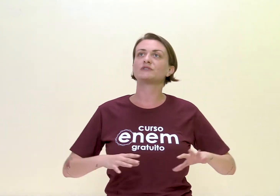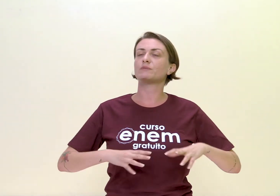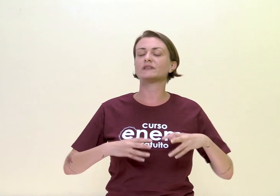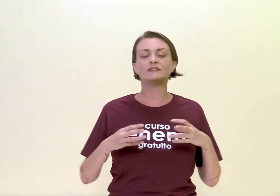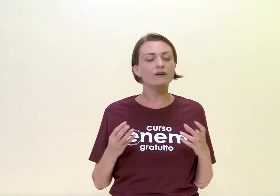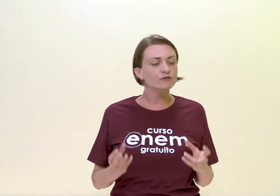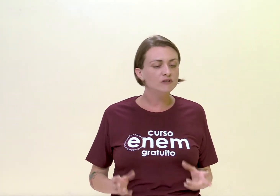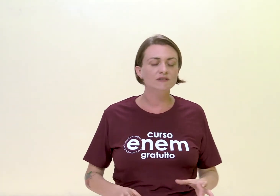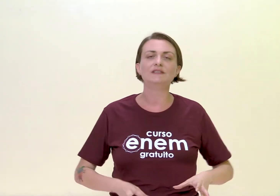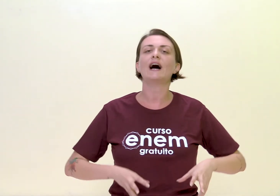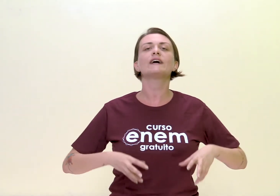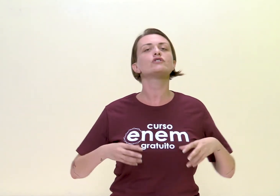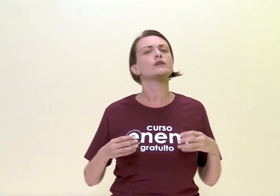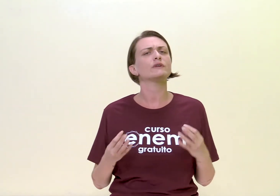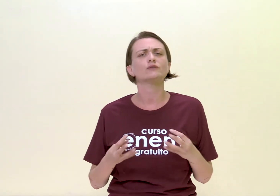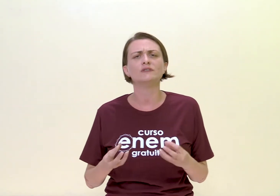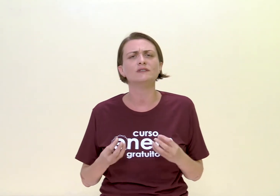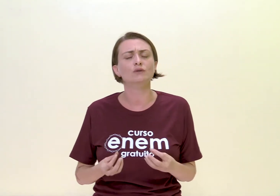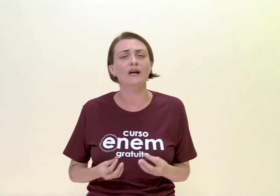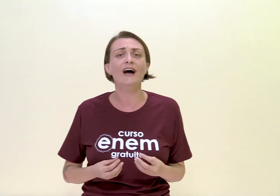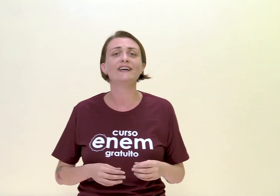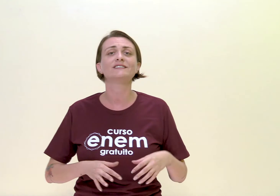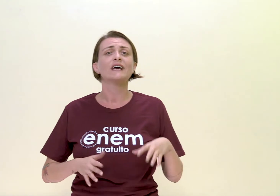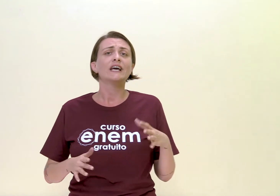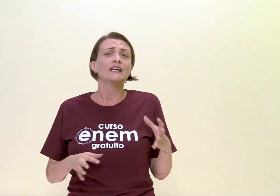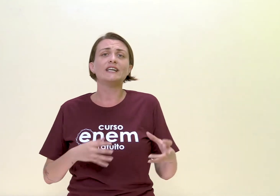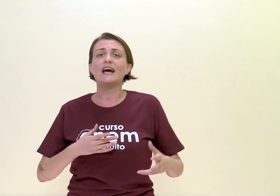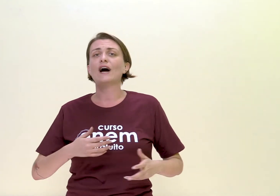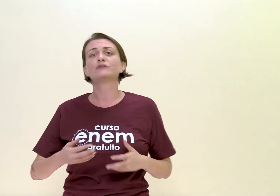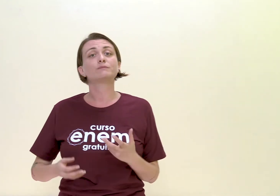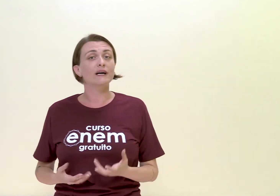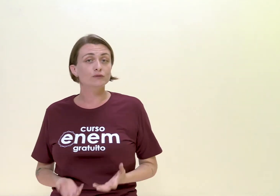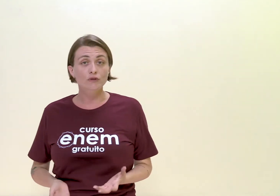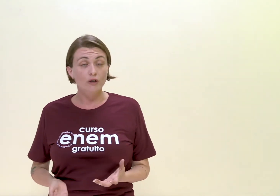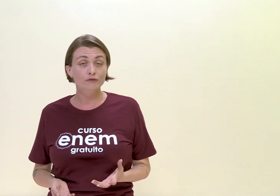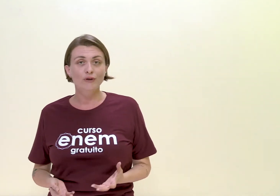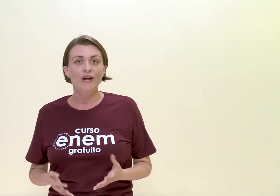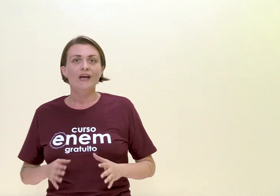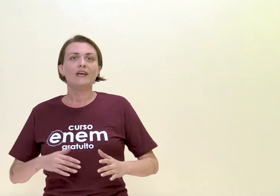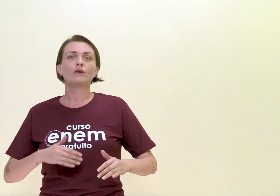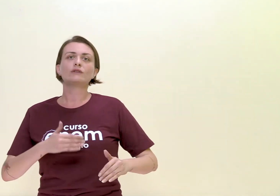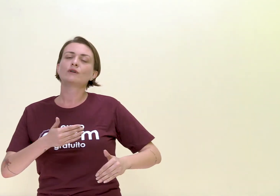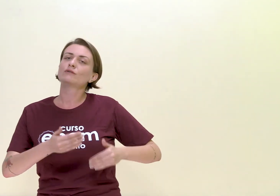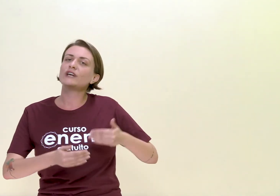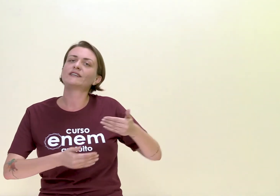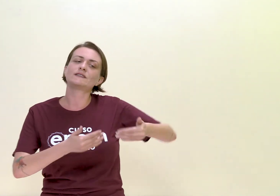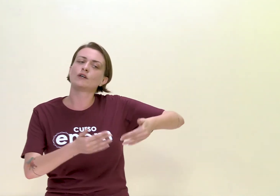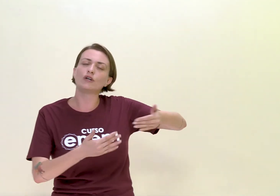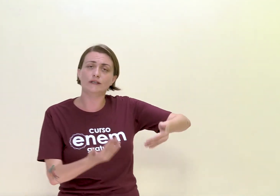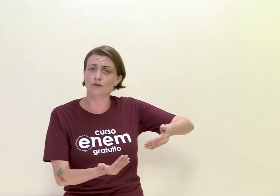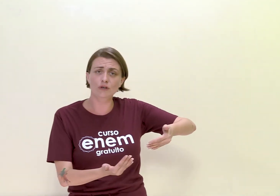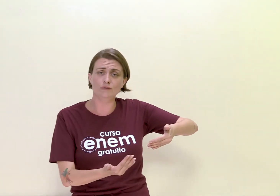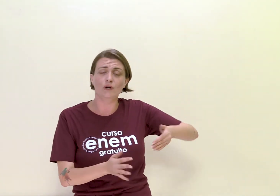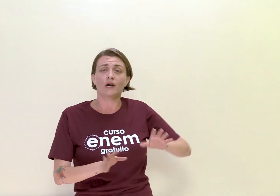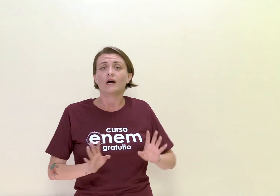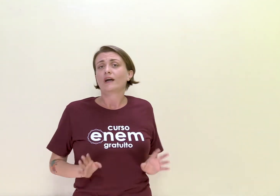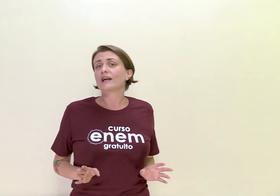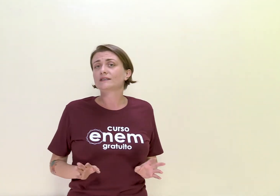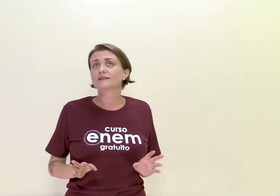precisa pensar em fugir da cidade, para as coisas naturais, criar um espaço nosso. E quando acontece esse rolê todo, eles